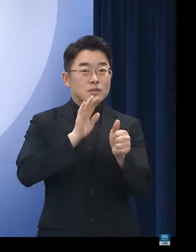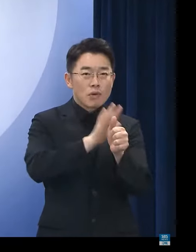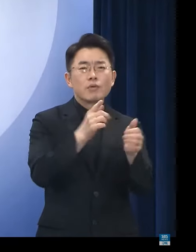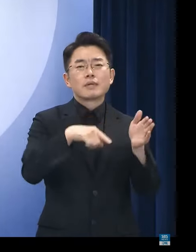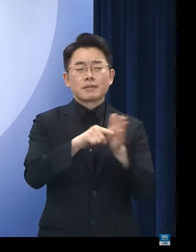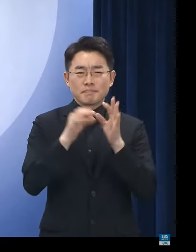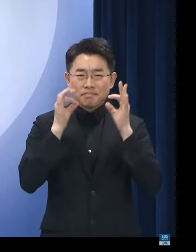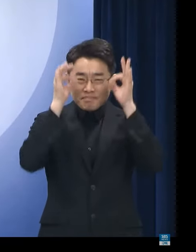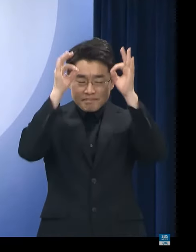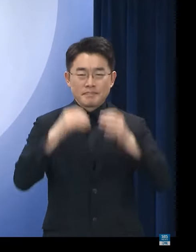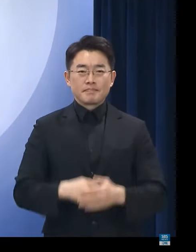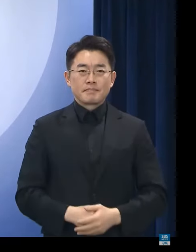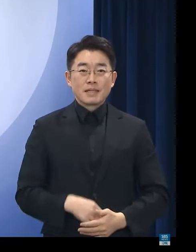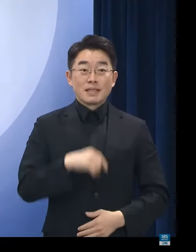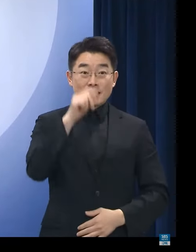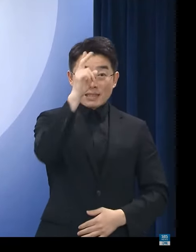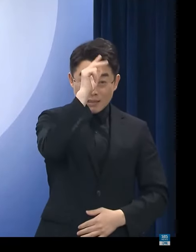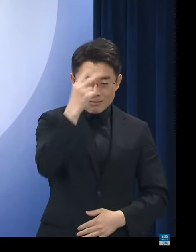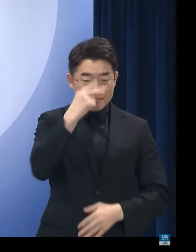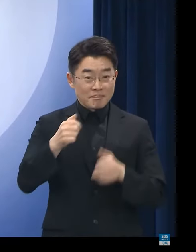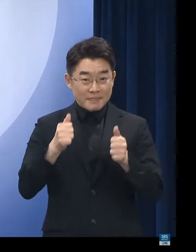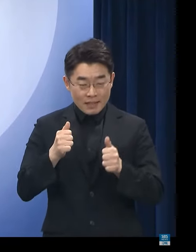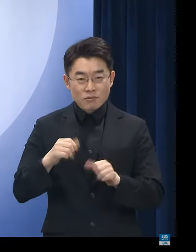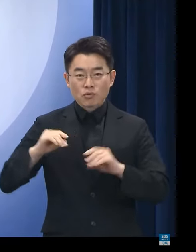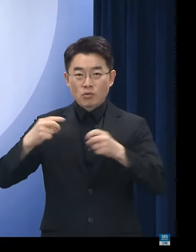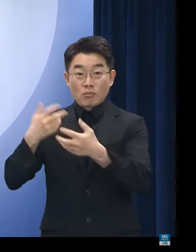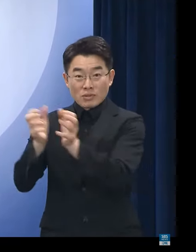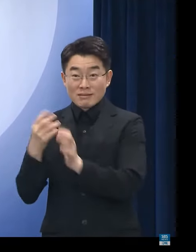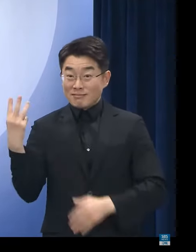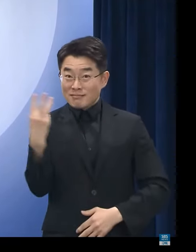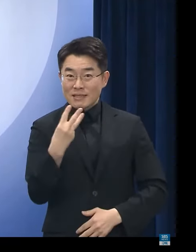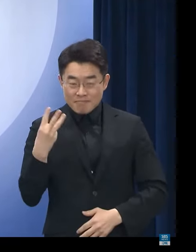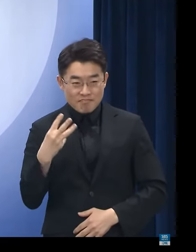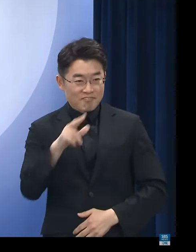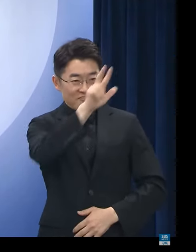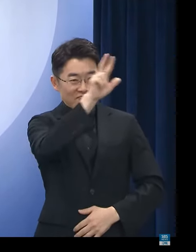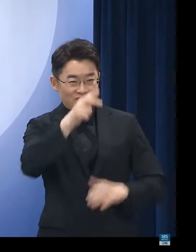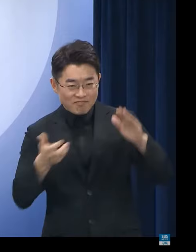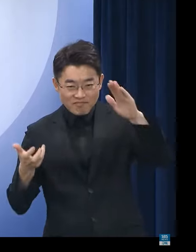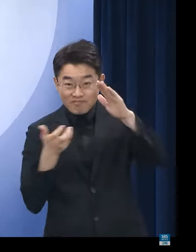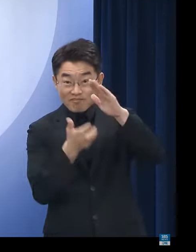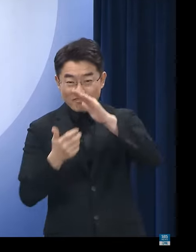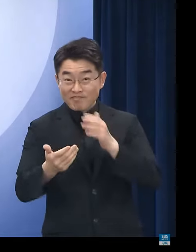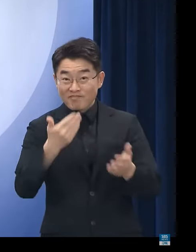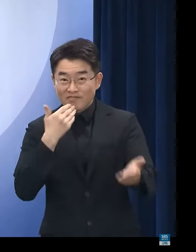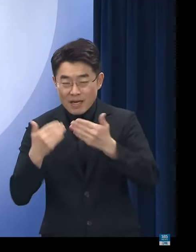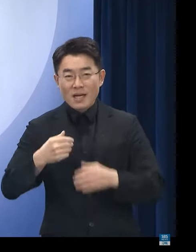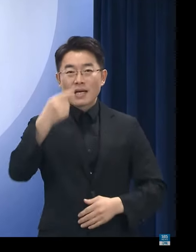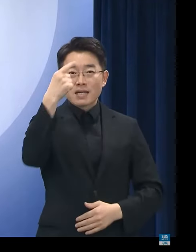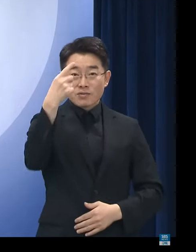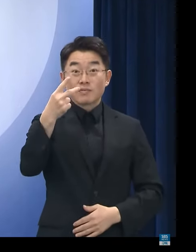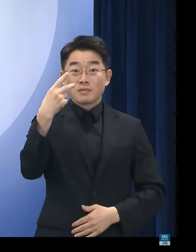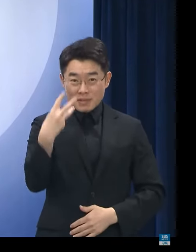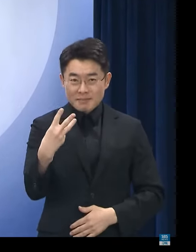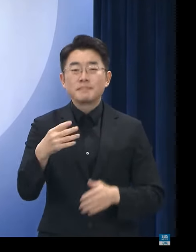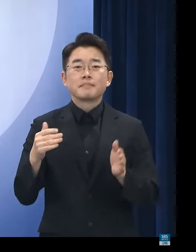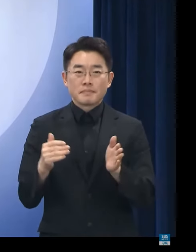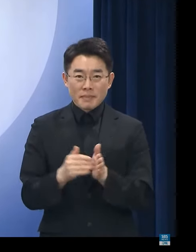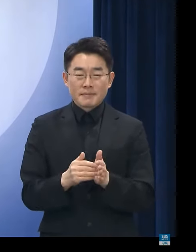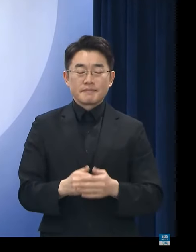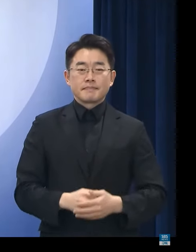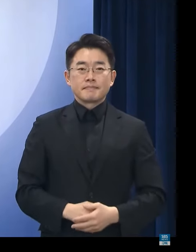검찰, 경찰, 국토부 협업으로 3차에 걸린 범정부 전세사기 특별단속이